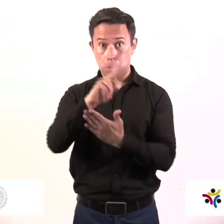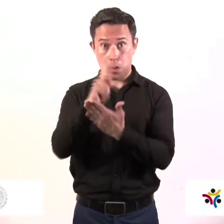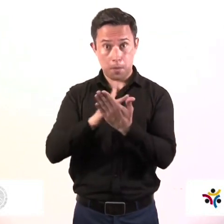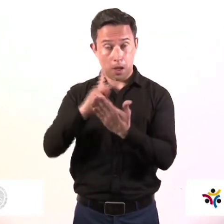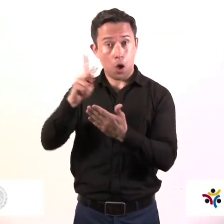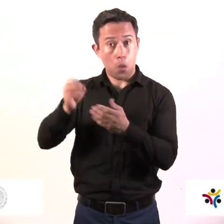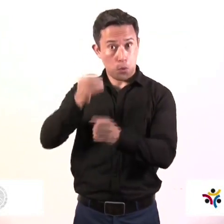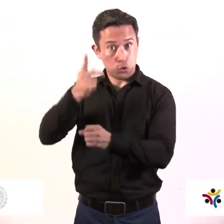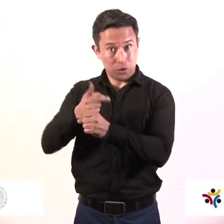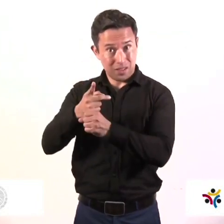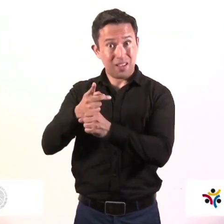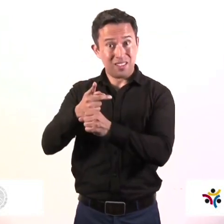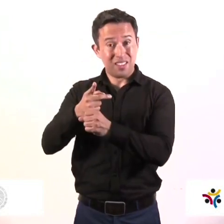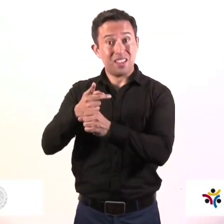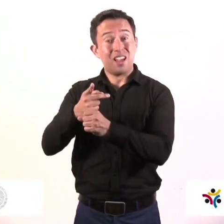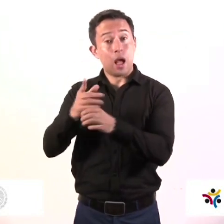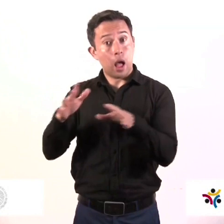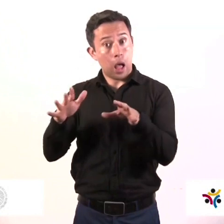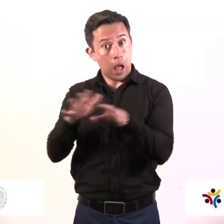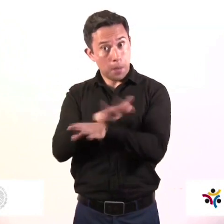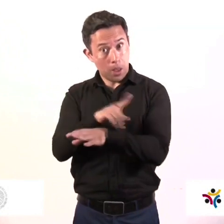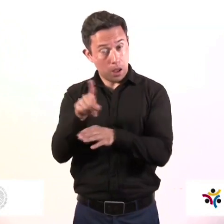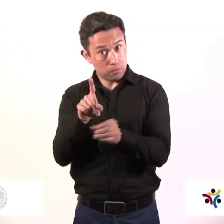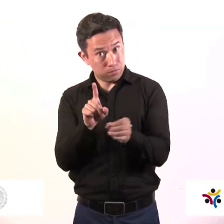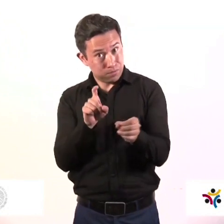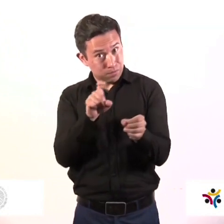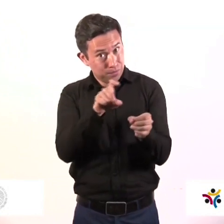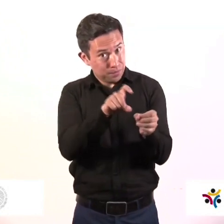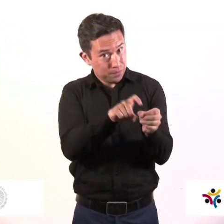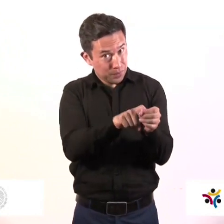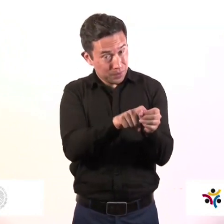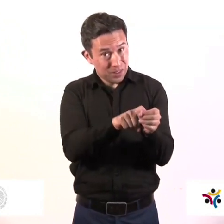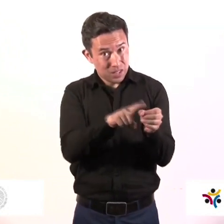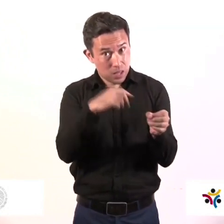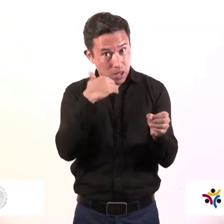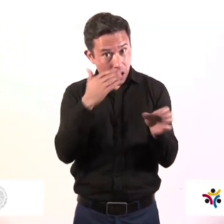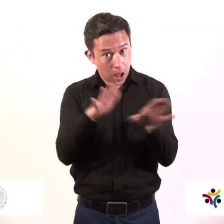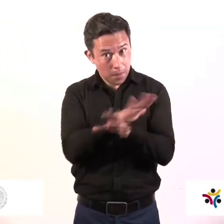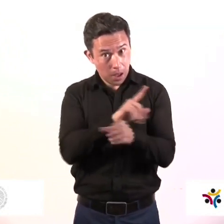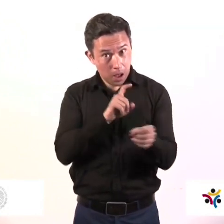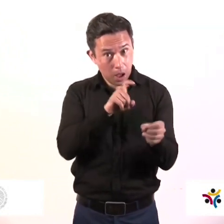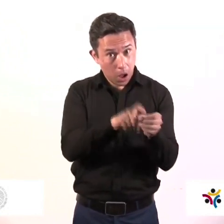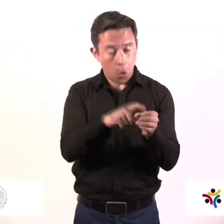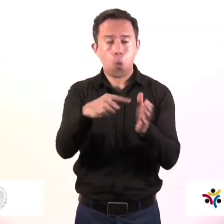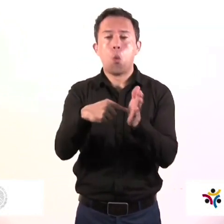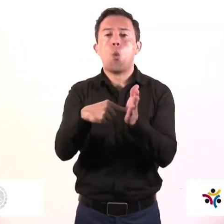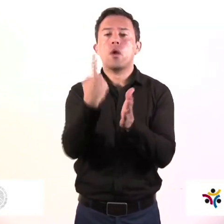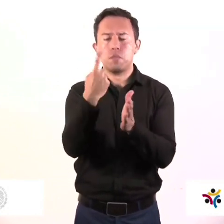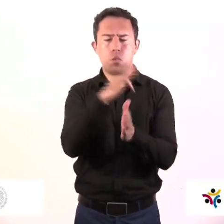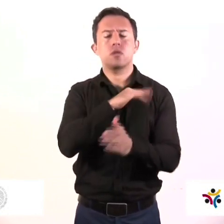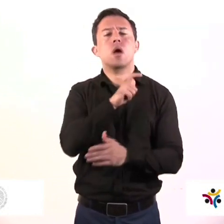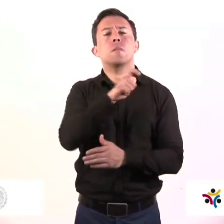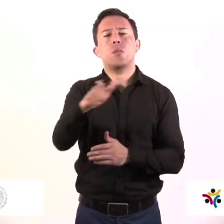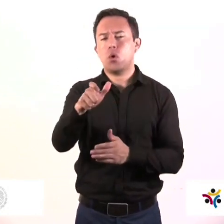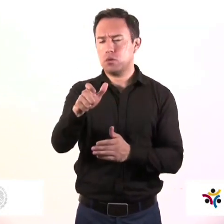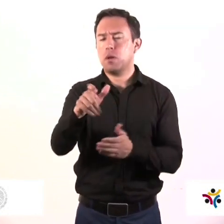una cantidad adicional de dinero a las familias bajo el esquema PAL Sin Hambre. Los apoyos son mensuales pero se entregan cada dos meses.